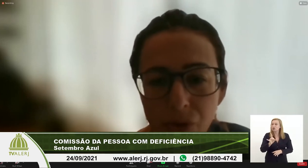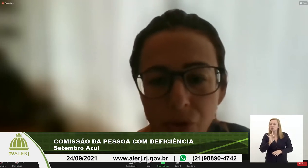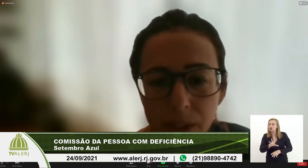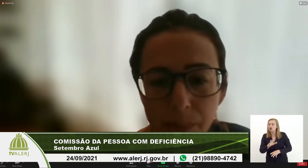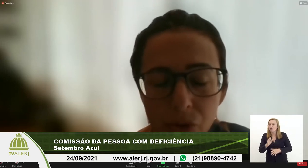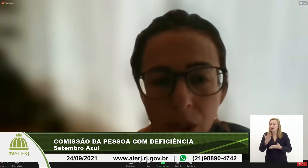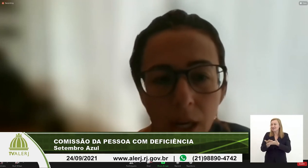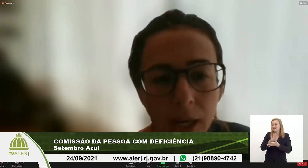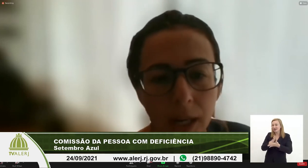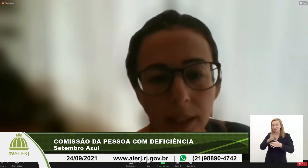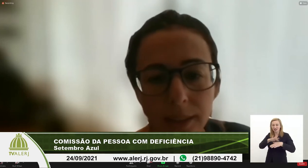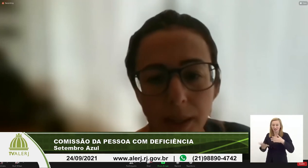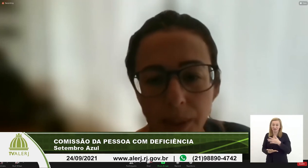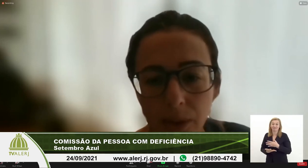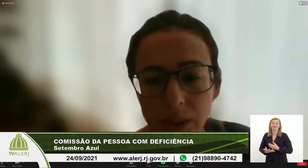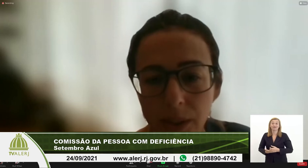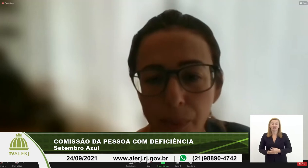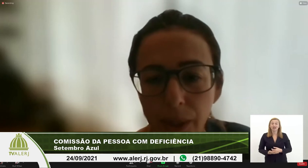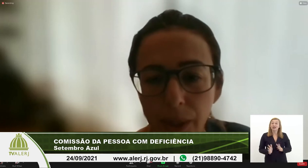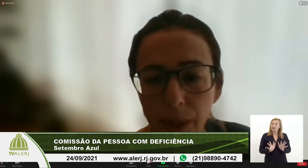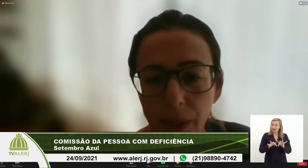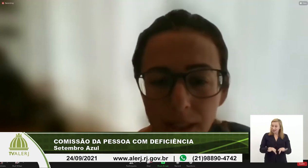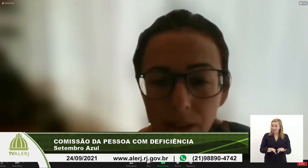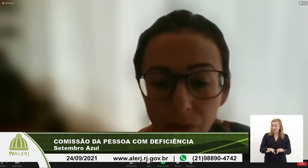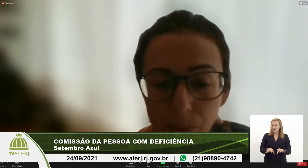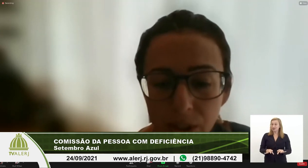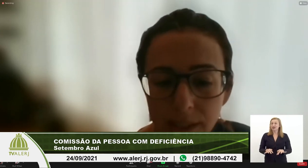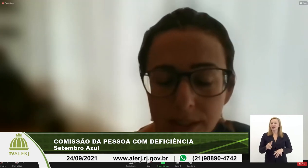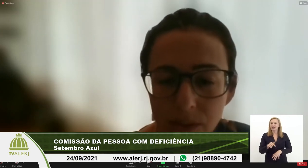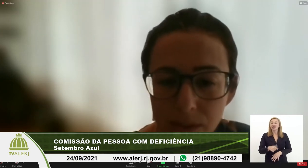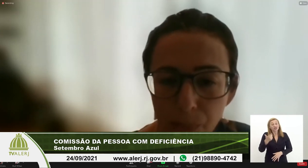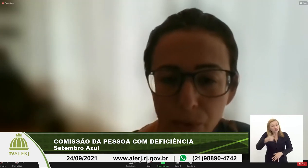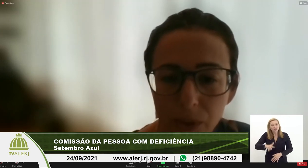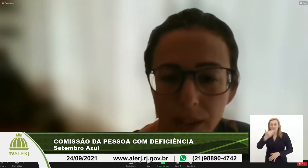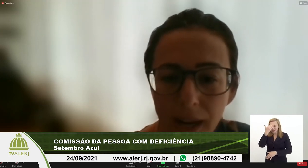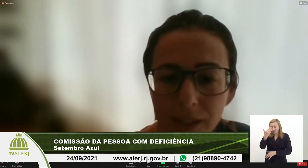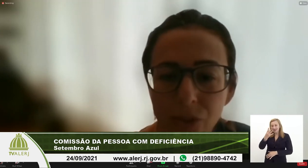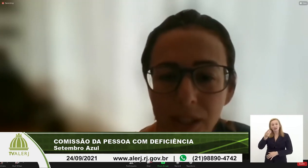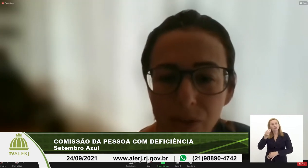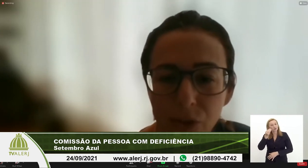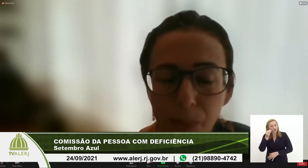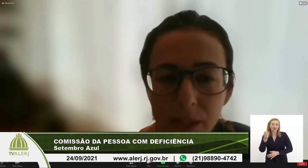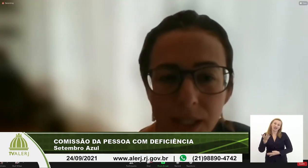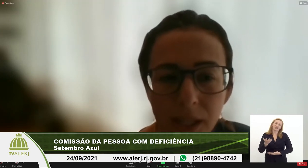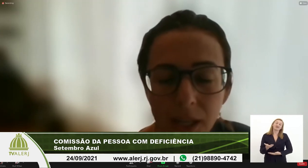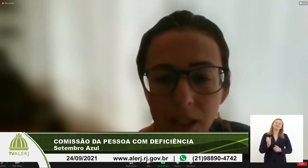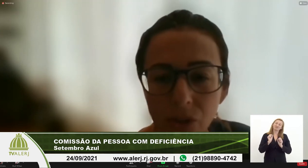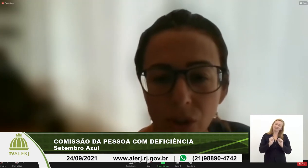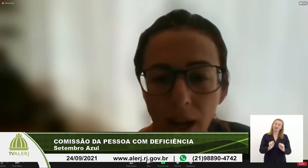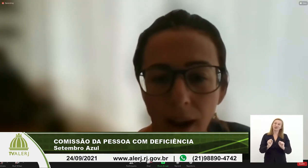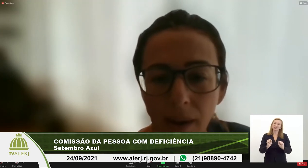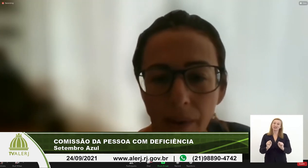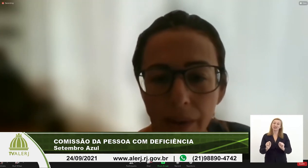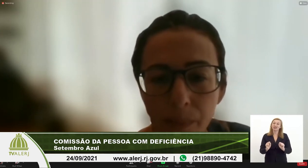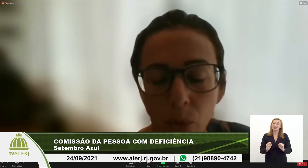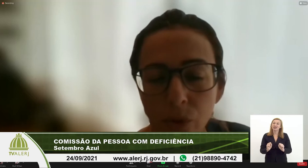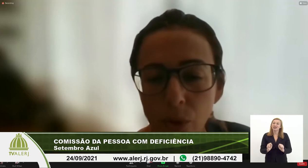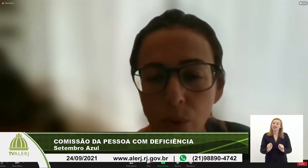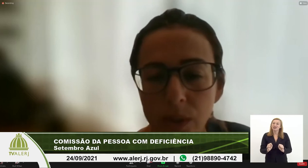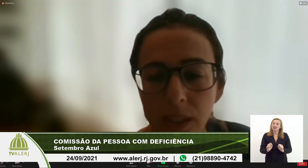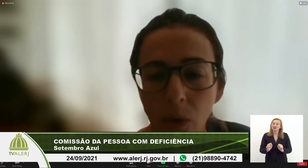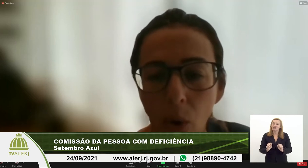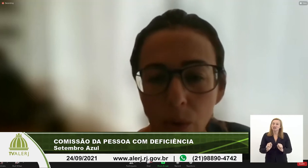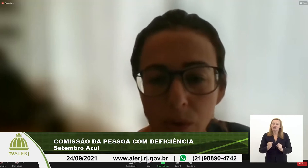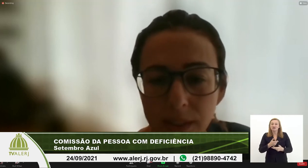de intérpretes de livros terminando então por aqui e novamente agradecendo essa oportunidade que a gente possa estar em